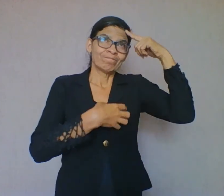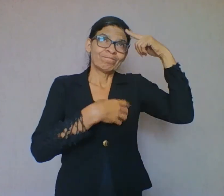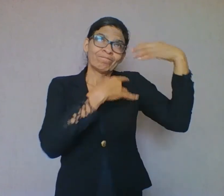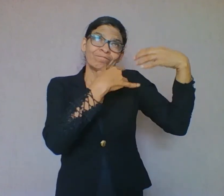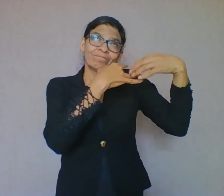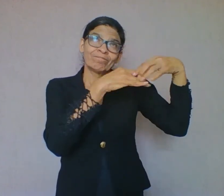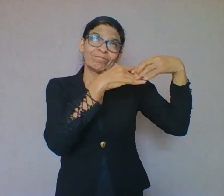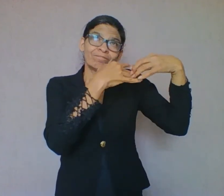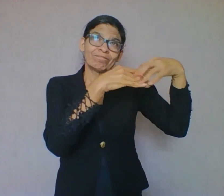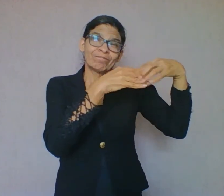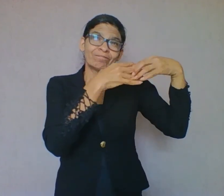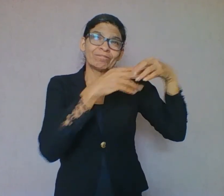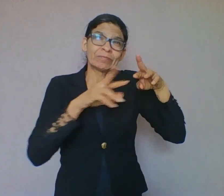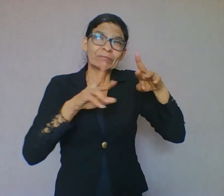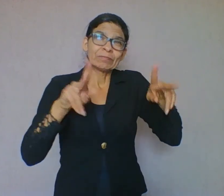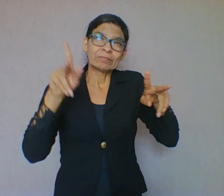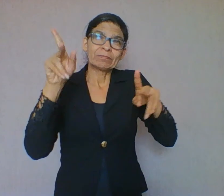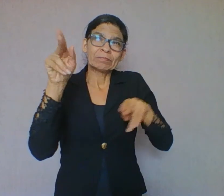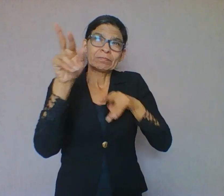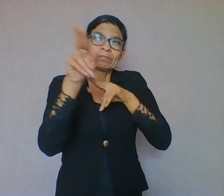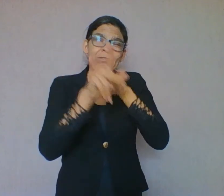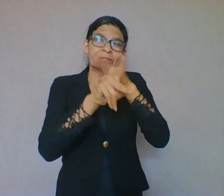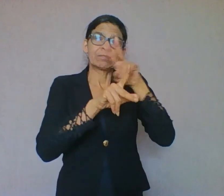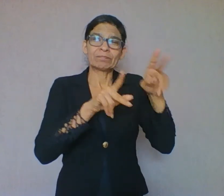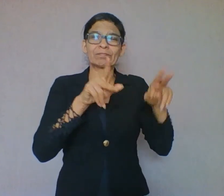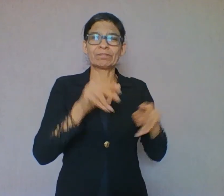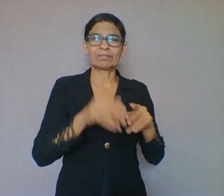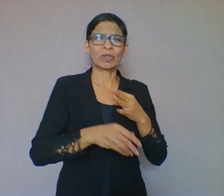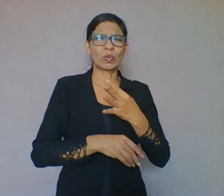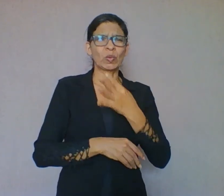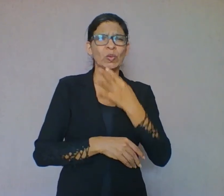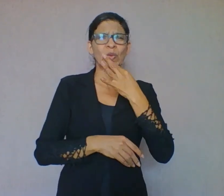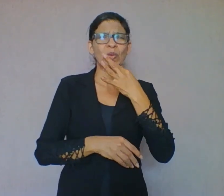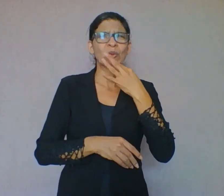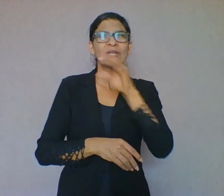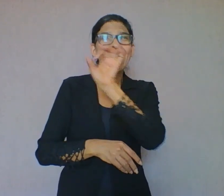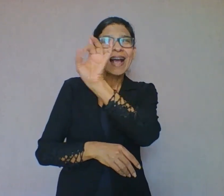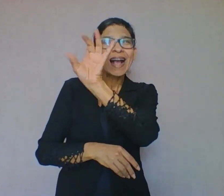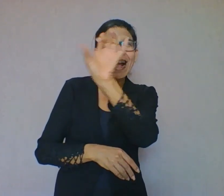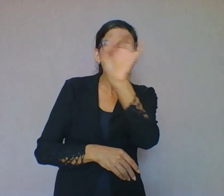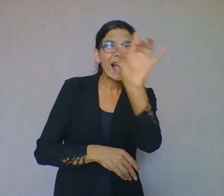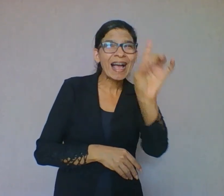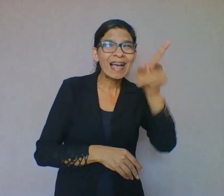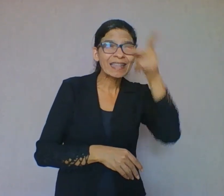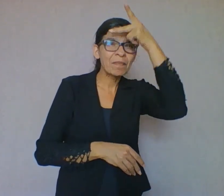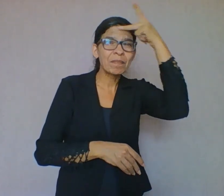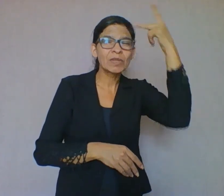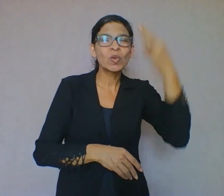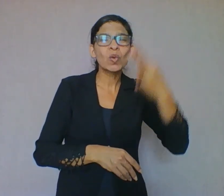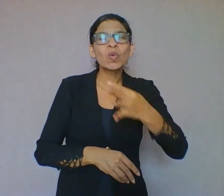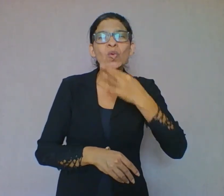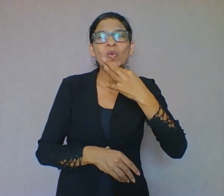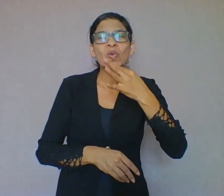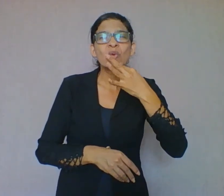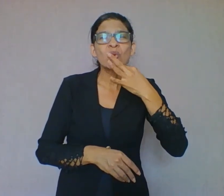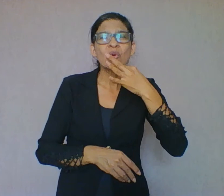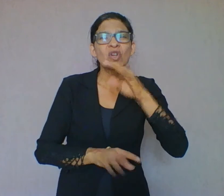símbolos gráficos e o conhecimento de mundo de cada leitor. Cabe ressaltar aqui que a leitura não